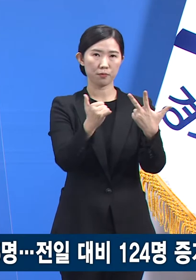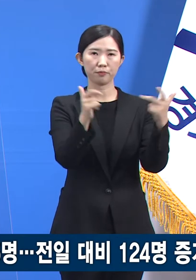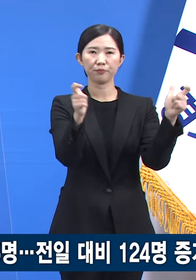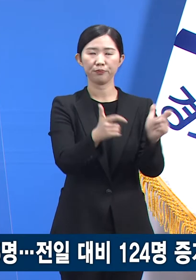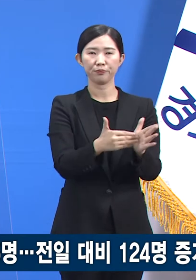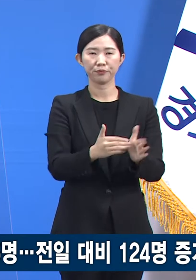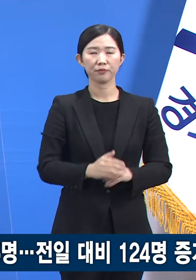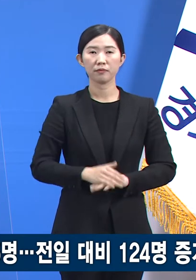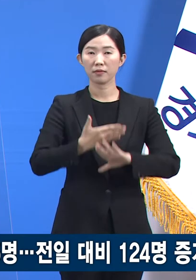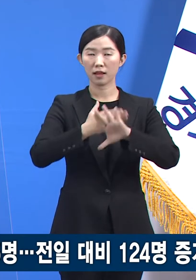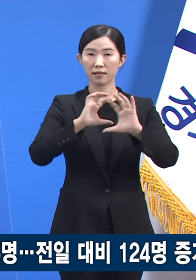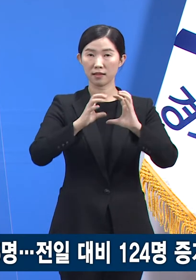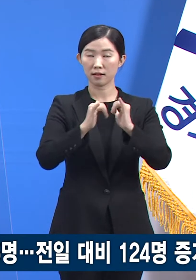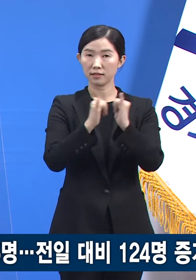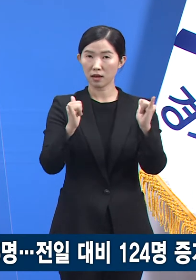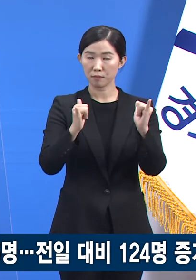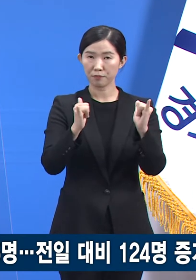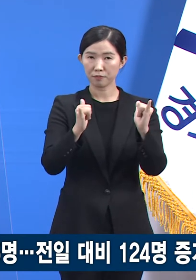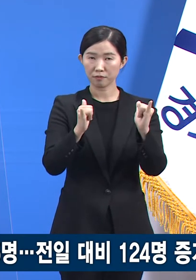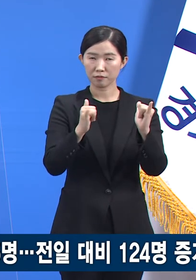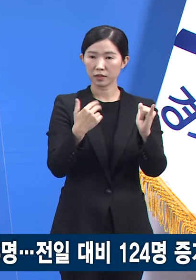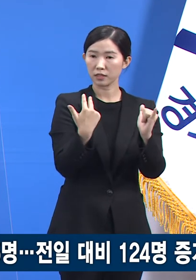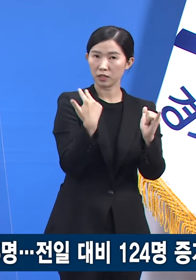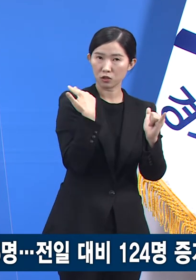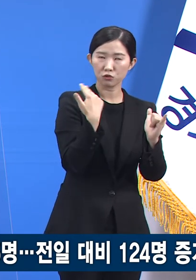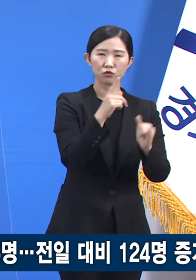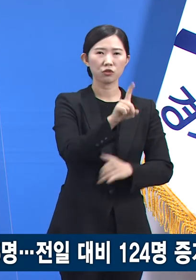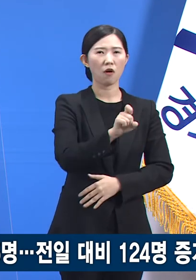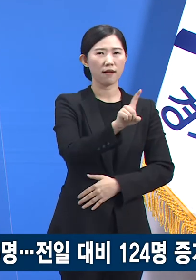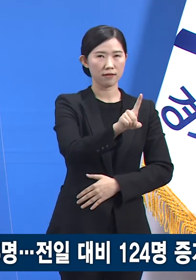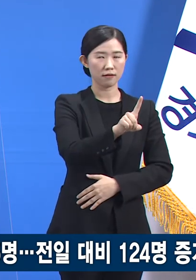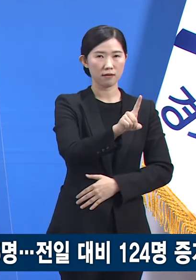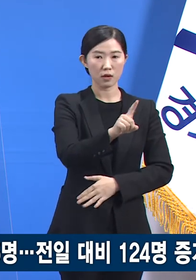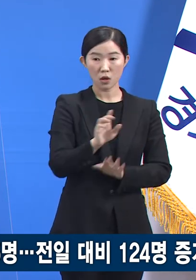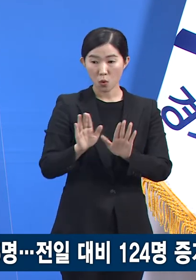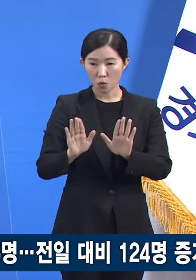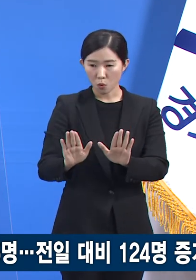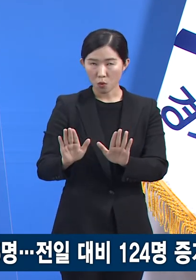확진자는 일평균 11명으로 전주와 동일했습니다.